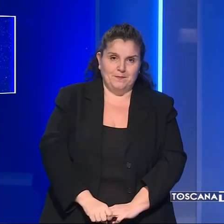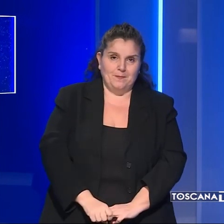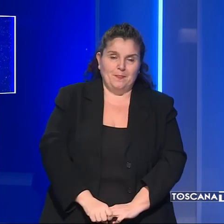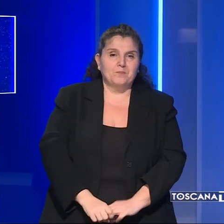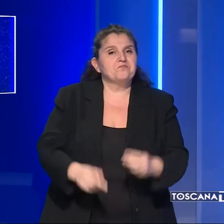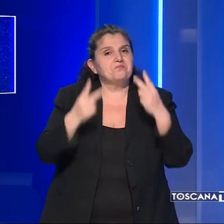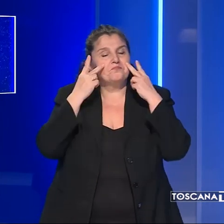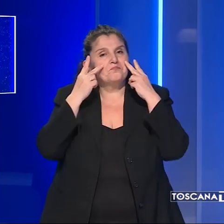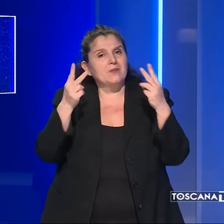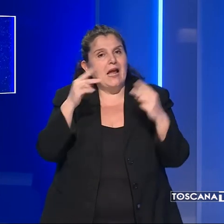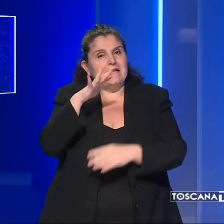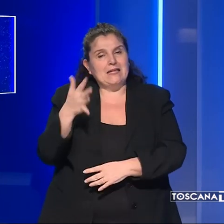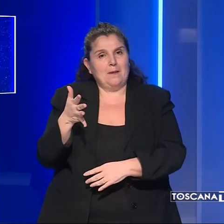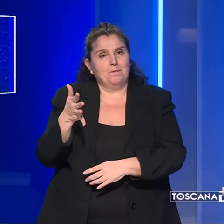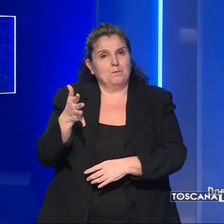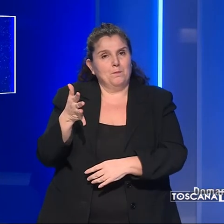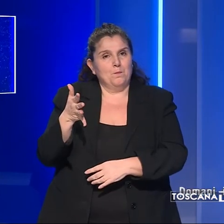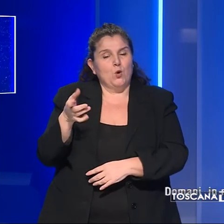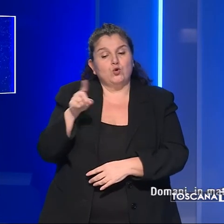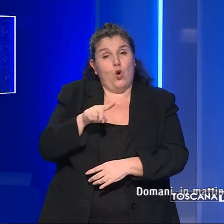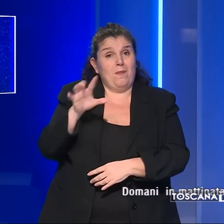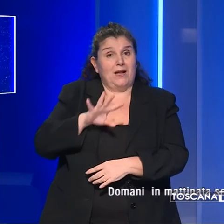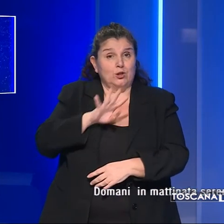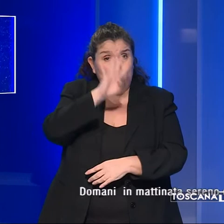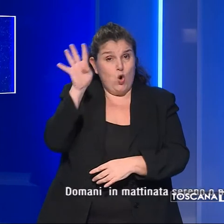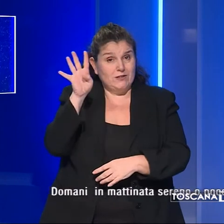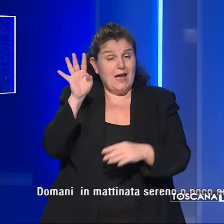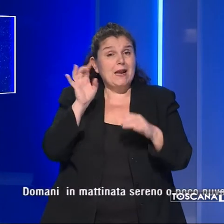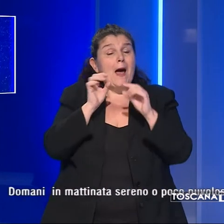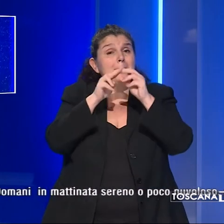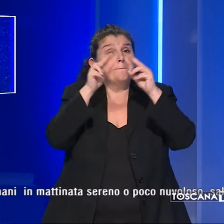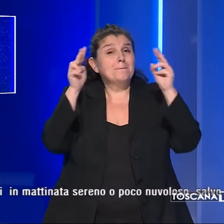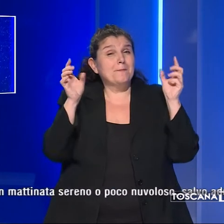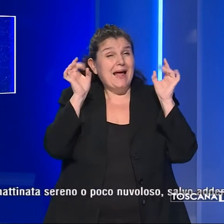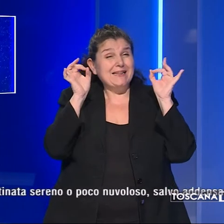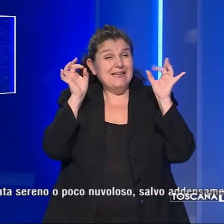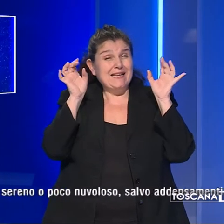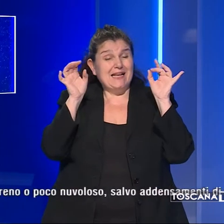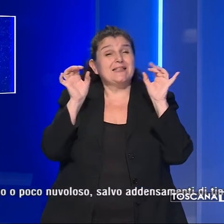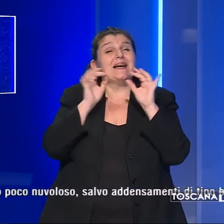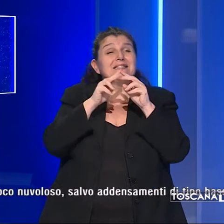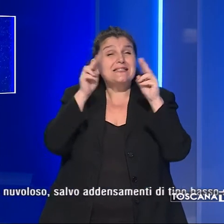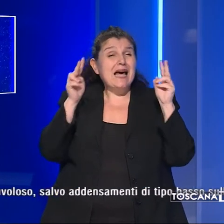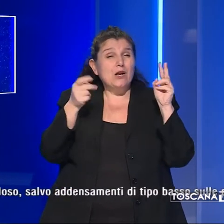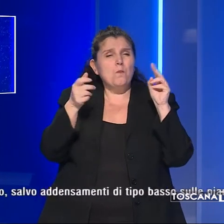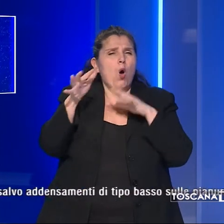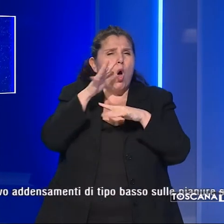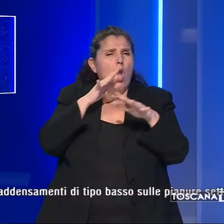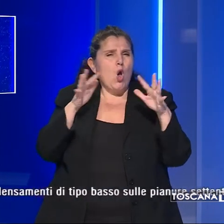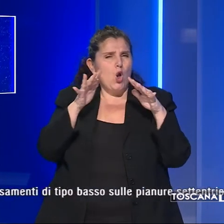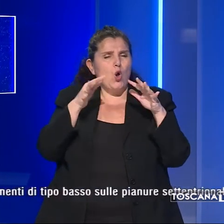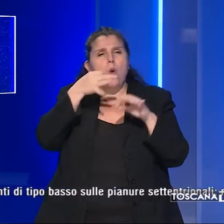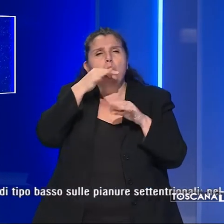Chiudiamo con le previsioni meteo per domani, in mattinata sereno o poco nuvoloso, salvo